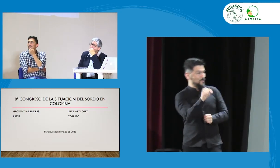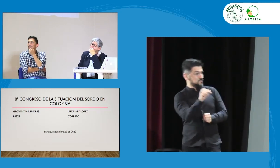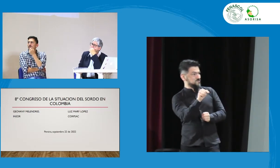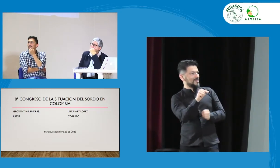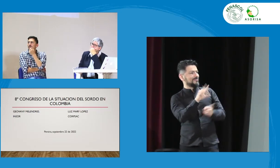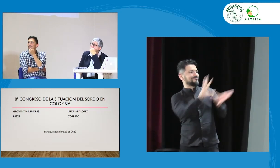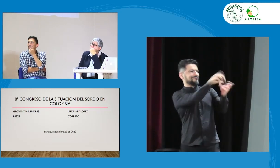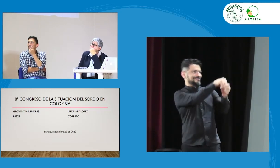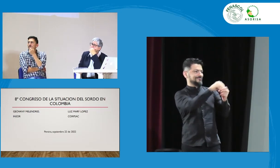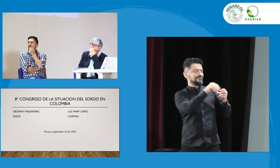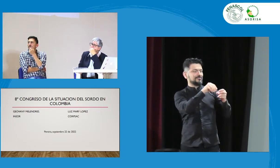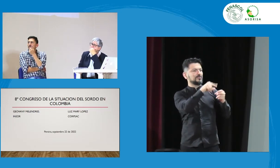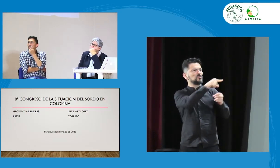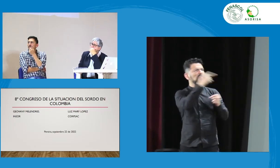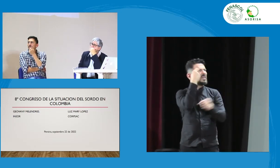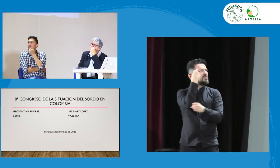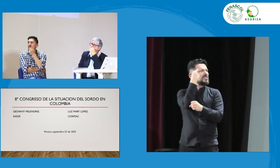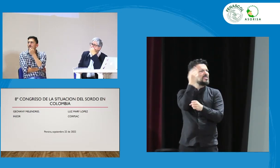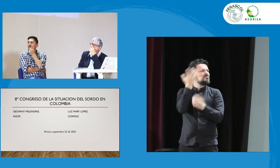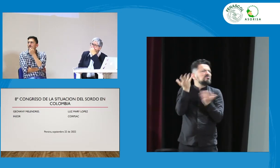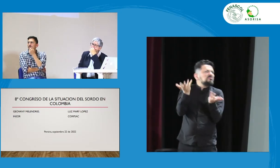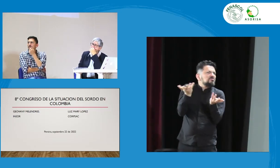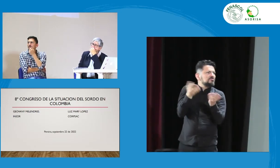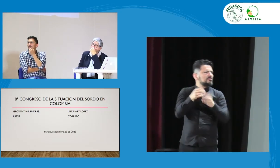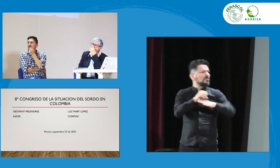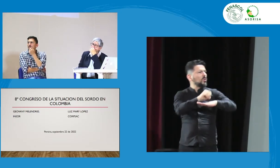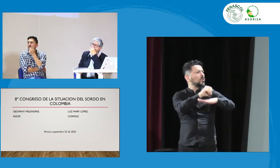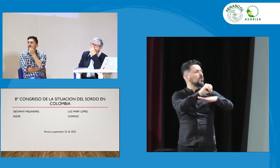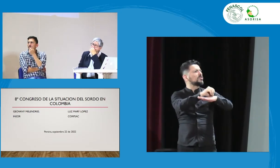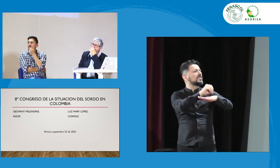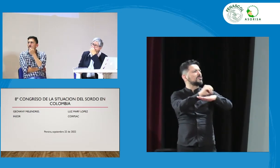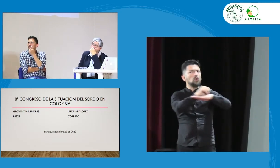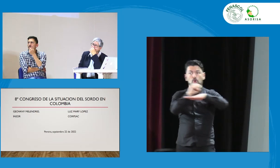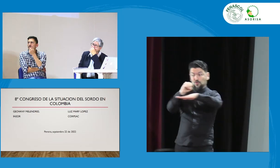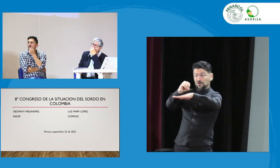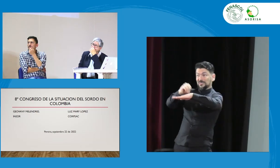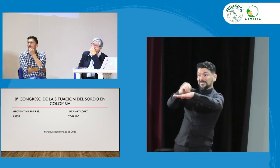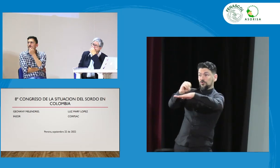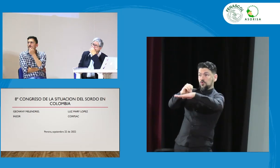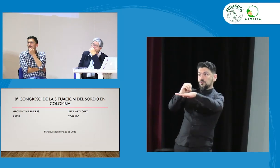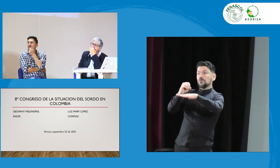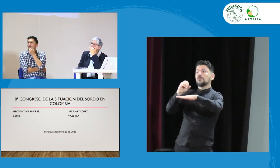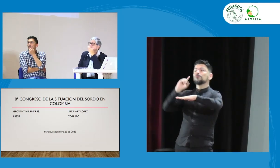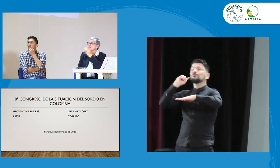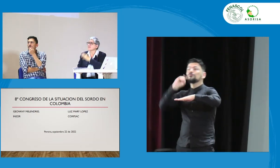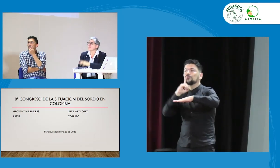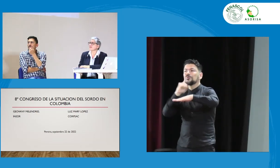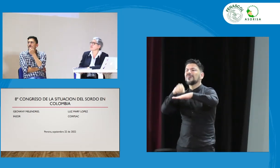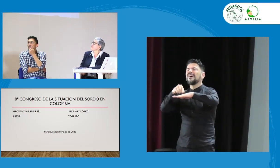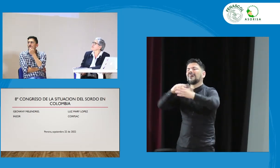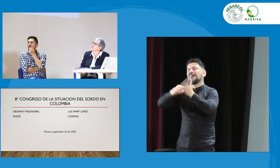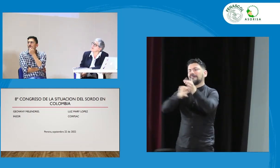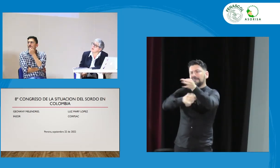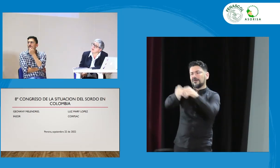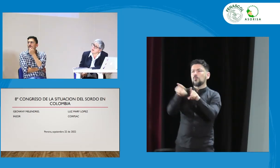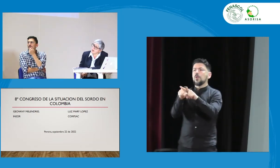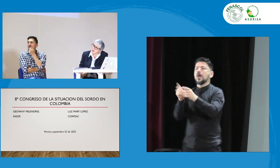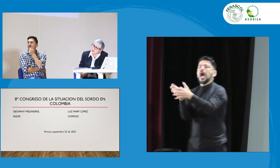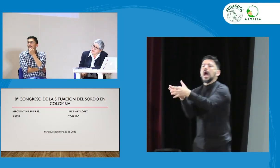educación desde la organización de la Corporación para Educadores Sordos, con